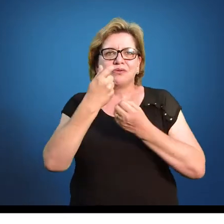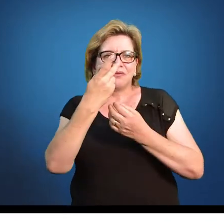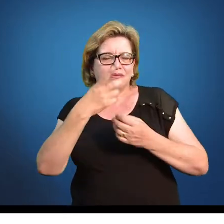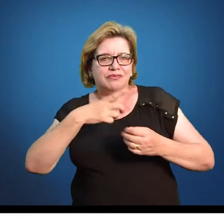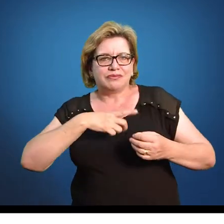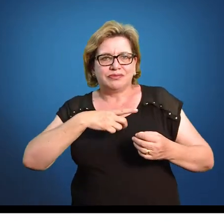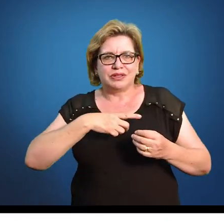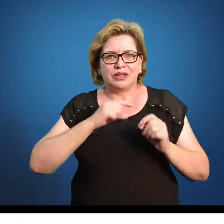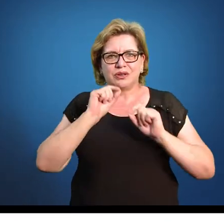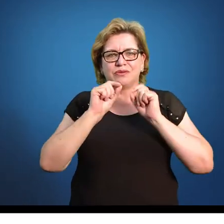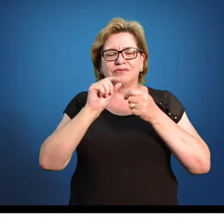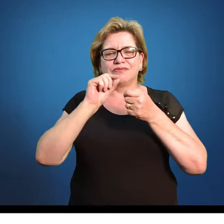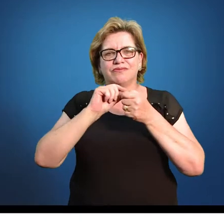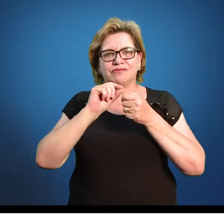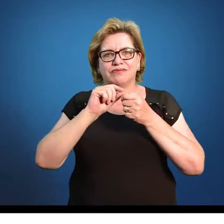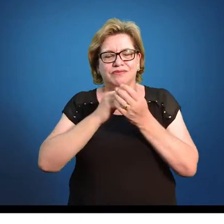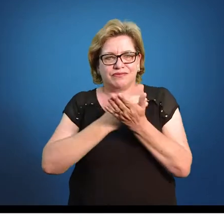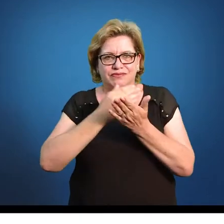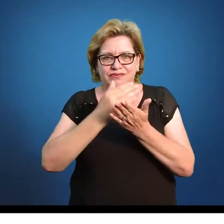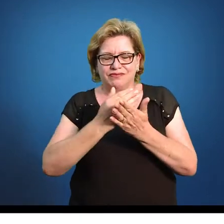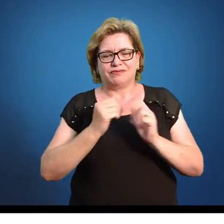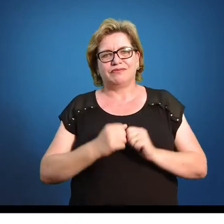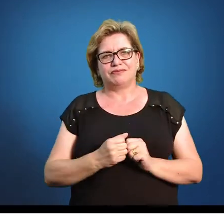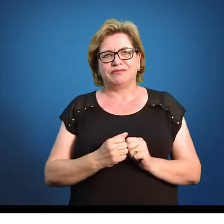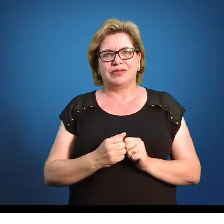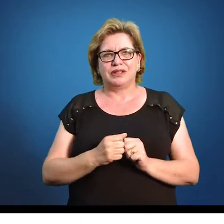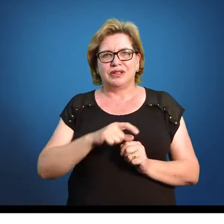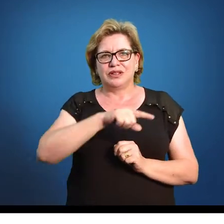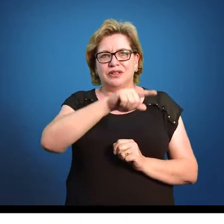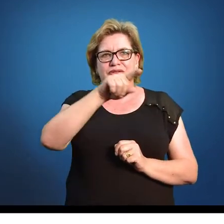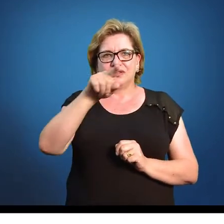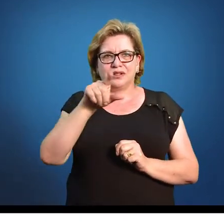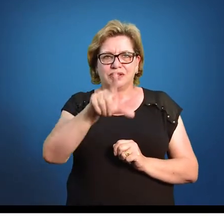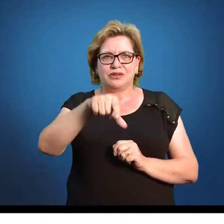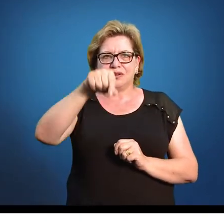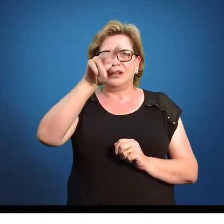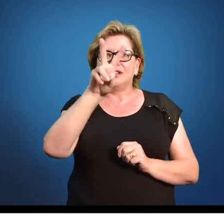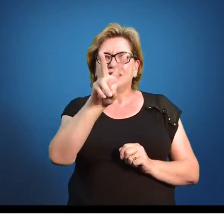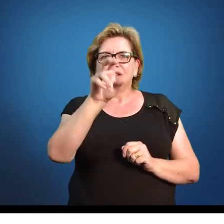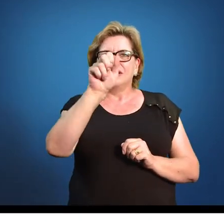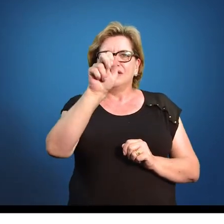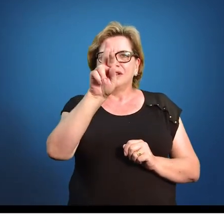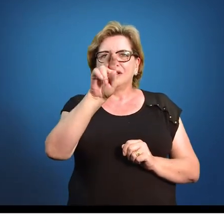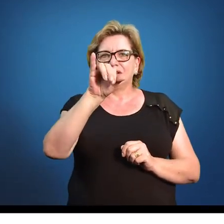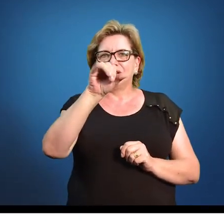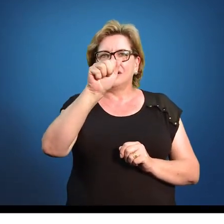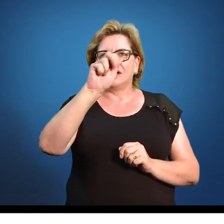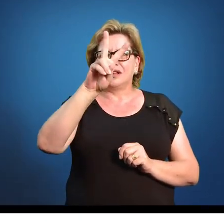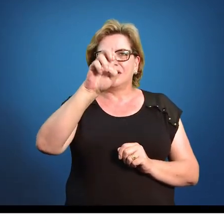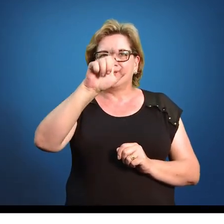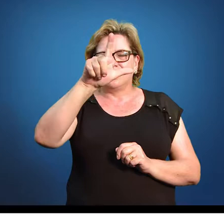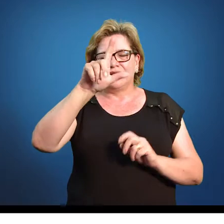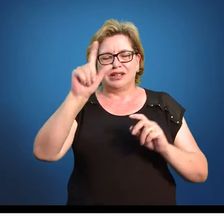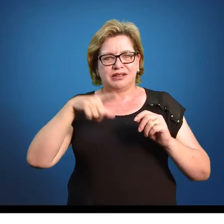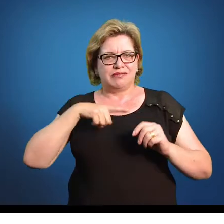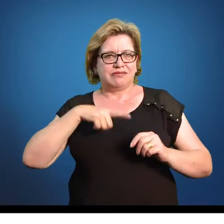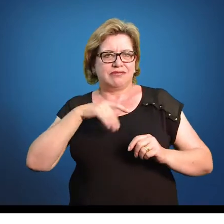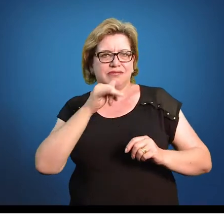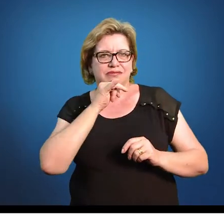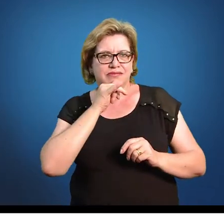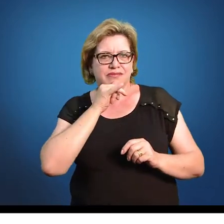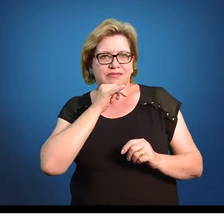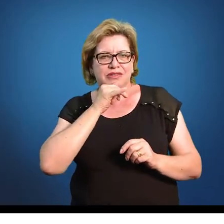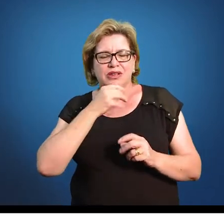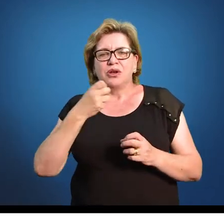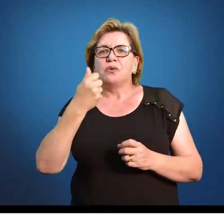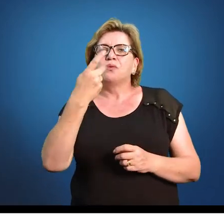Então o que a gente faz de início? Você elegeu a variável que você vai trabalhar. Aqui eu vou trabalhar com um exemplo que é o número